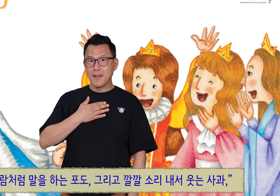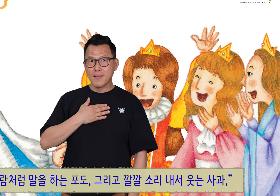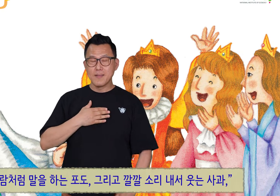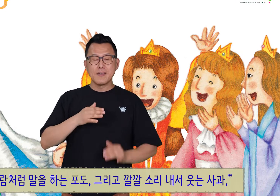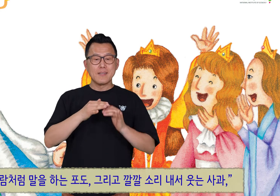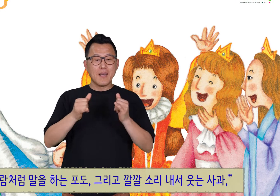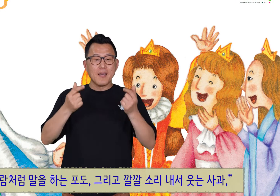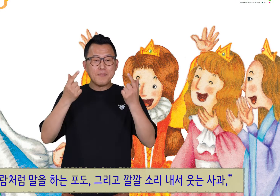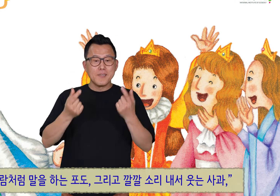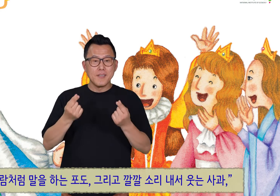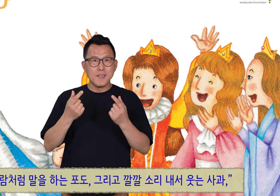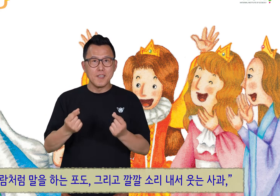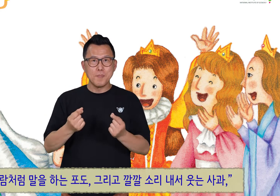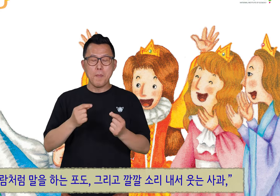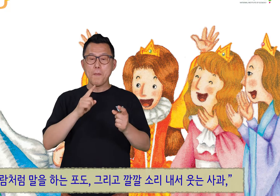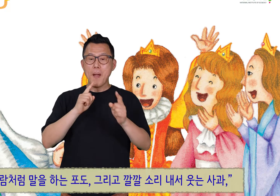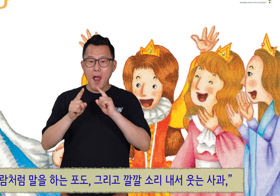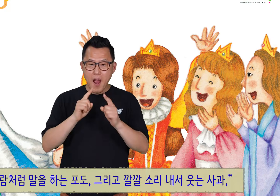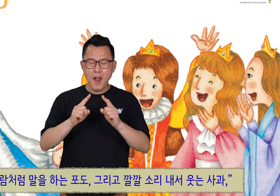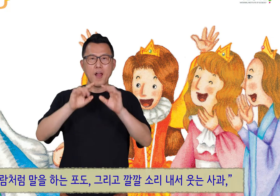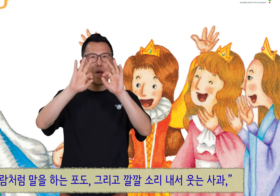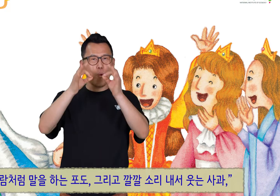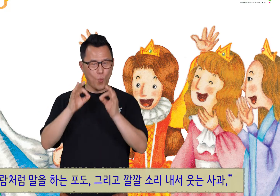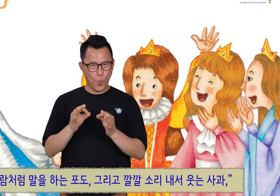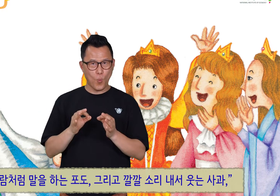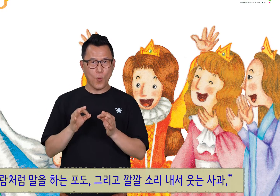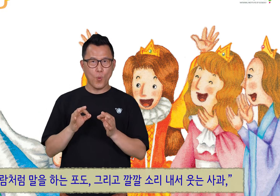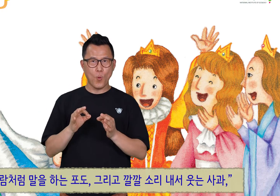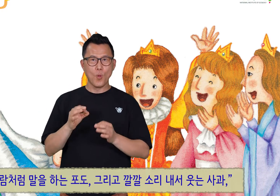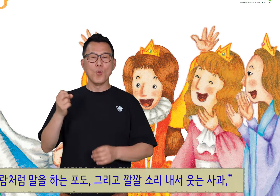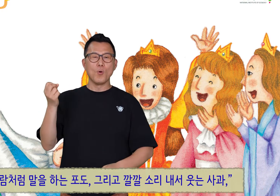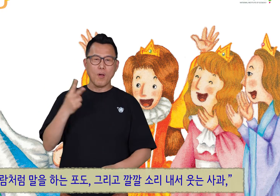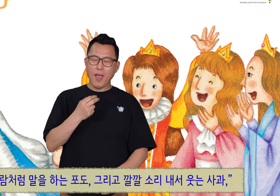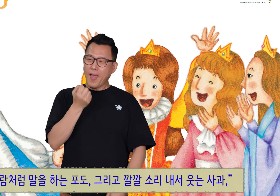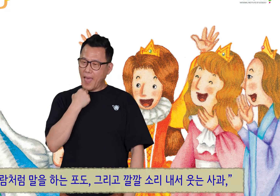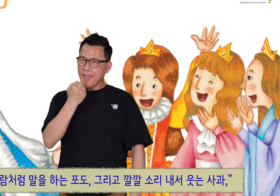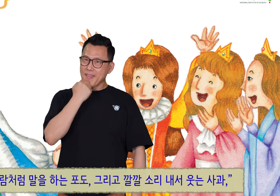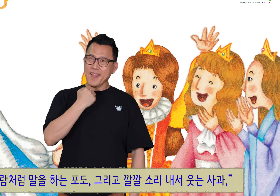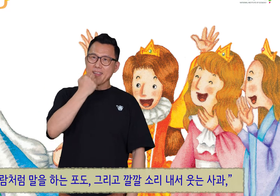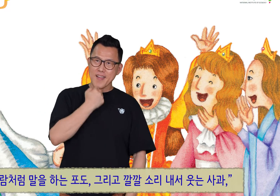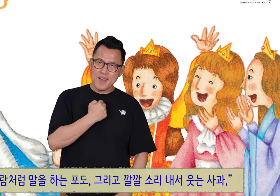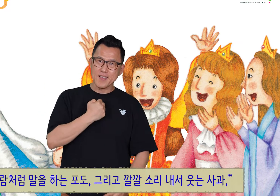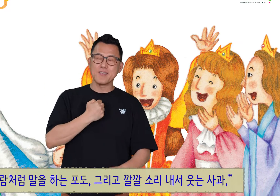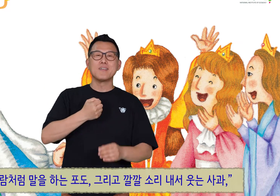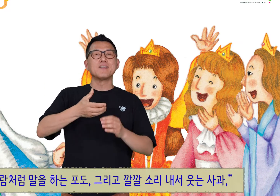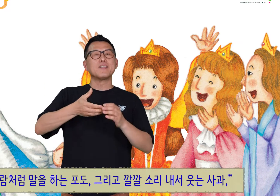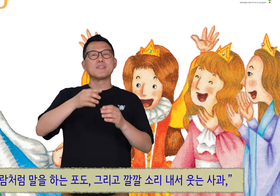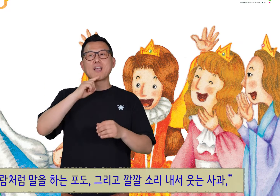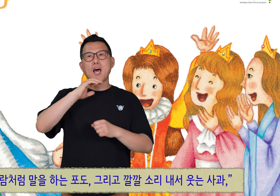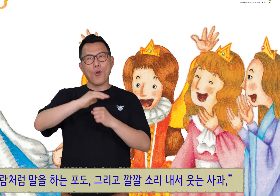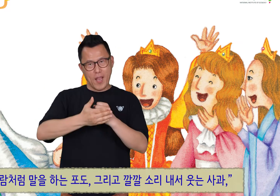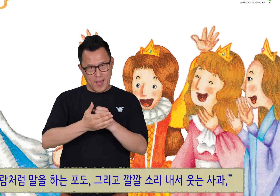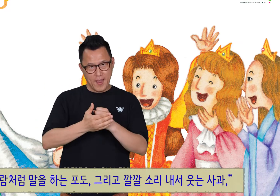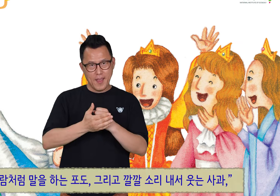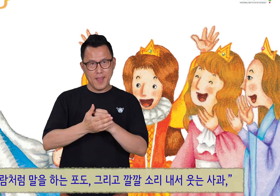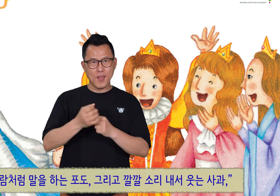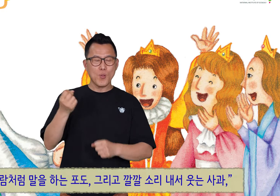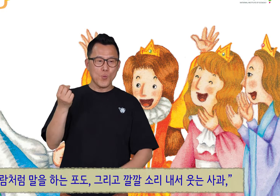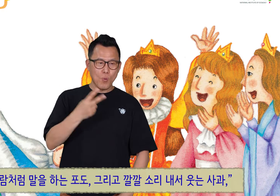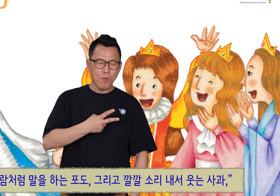저는 사람처럼 말을 하는 포도, 그리고 깔깔 소리 내서 웃는 사과.